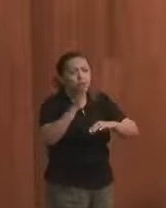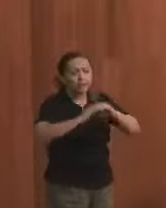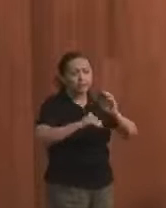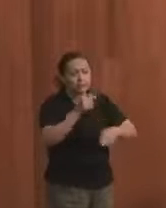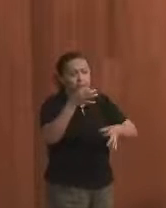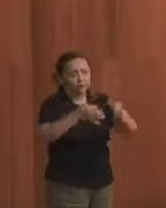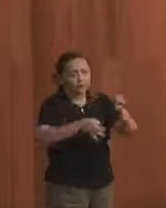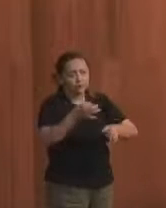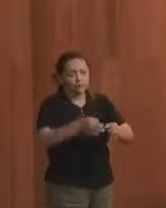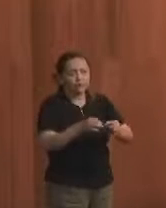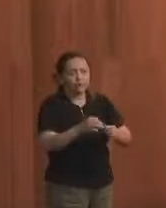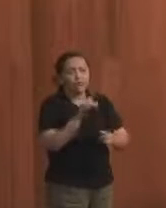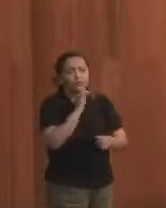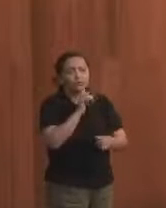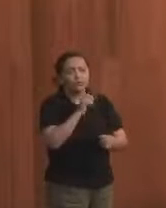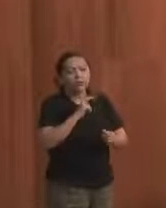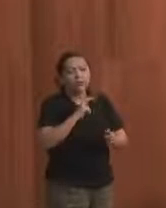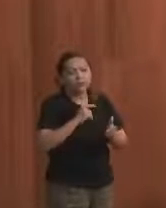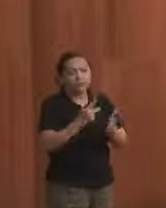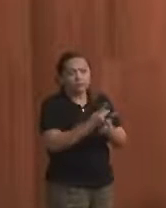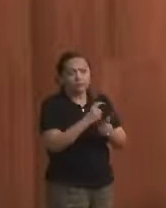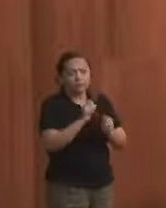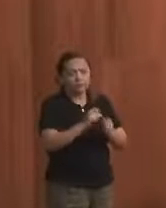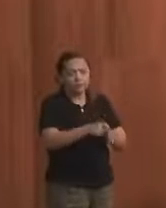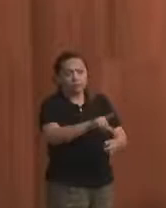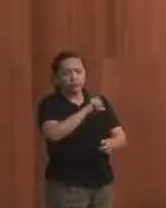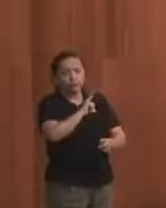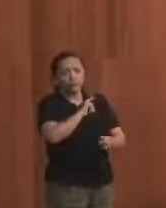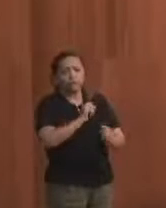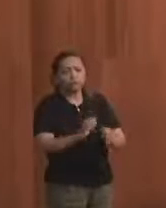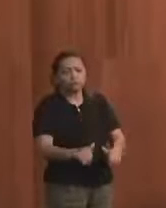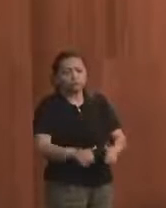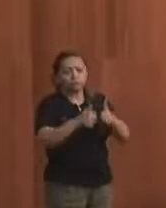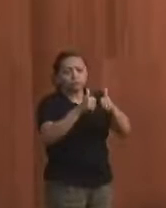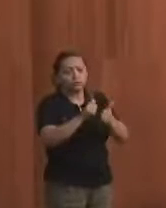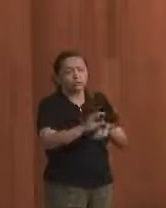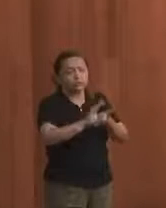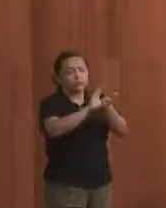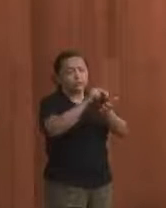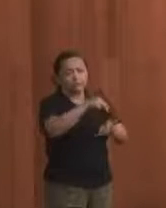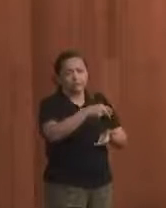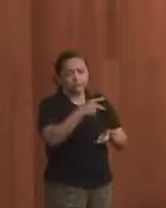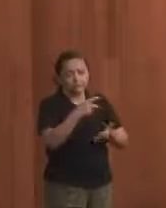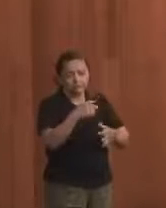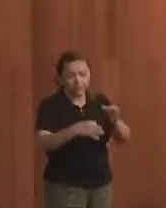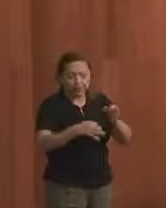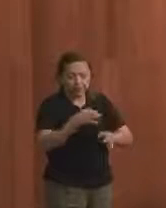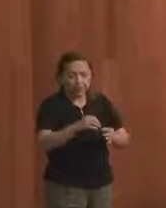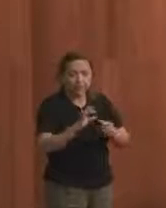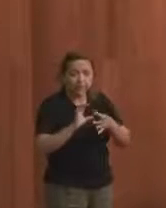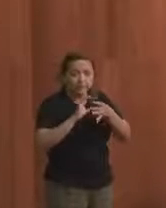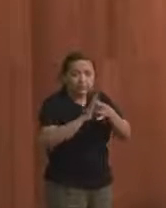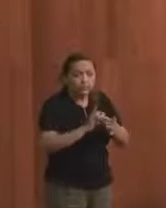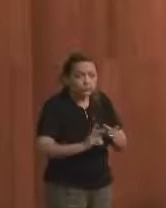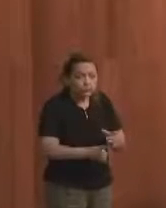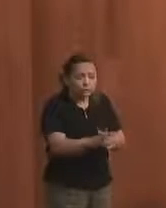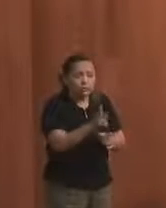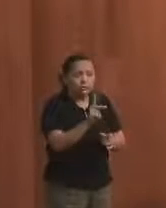justiça, a exemplo do que tem sido feito com êxito pelo CNMP. Essa interação contínua